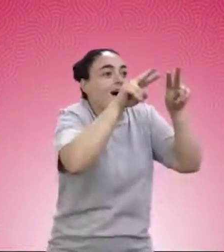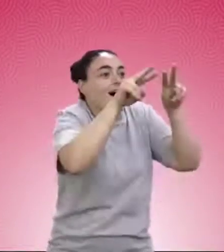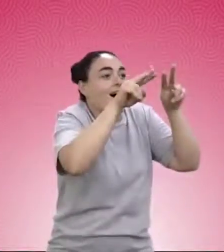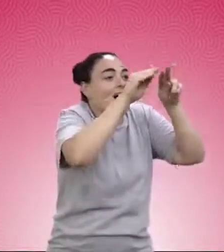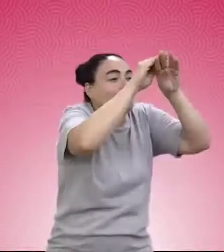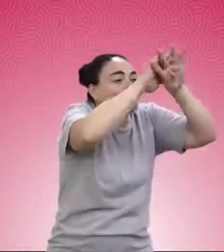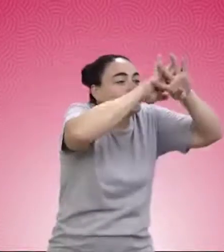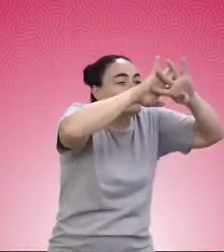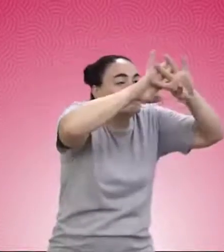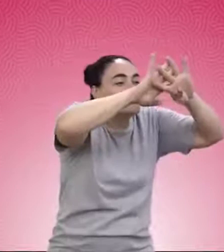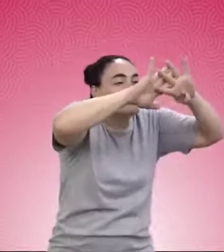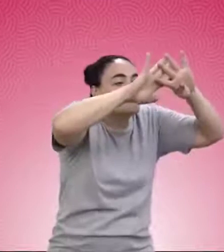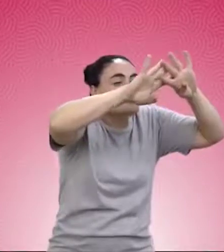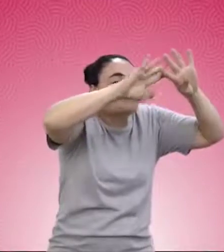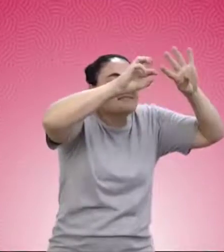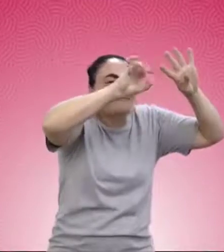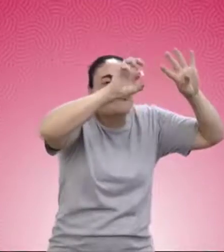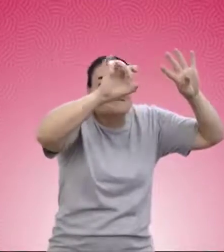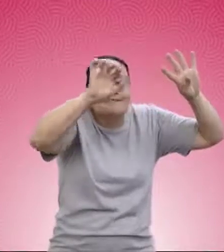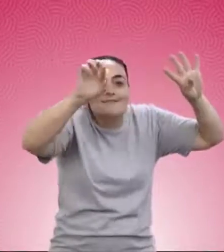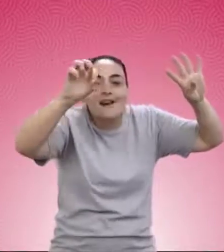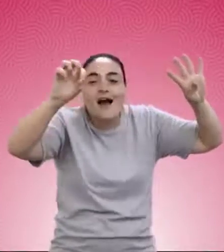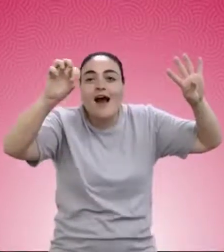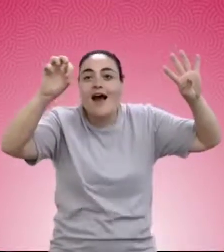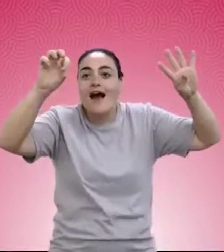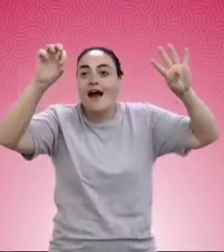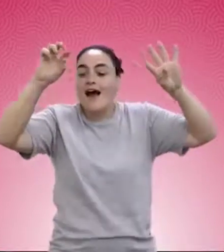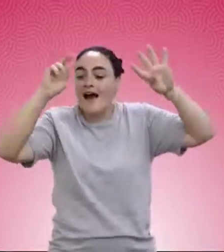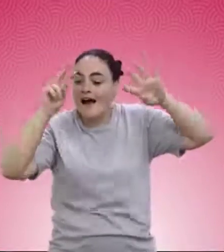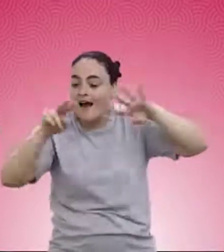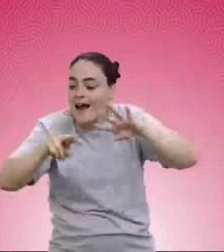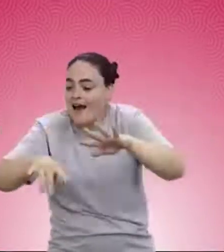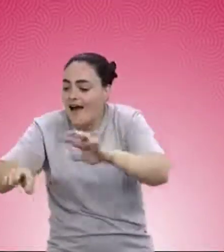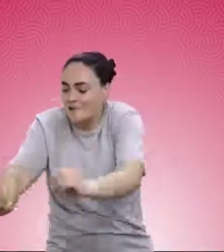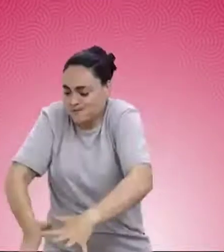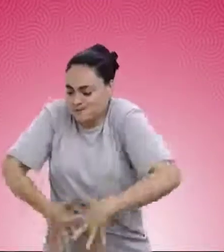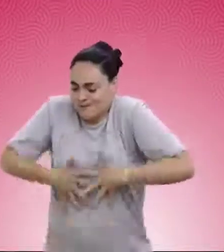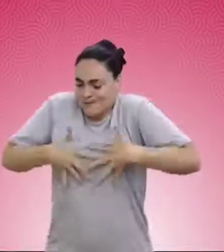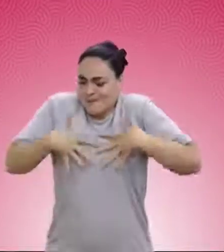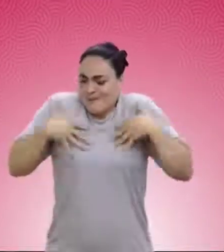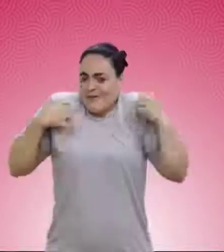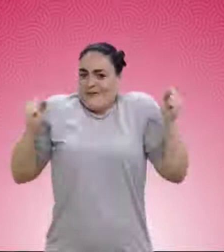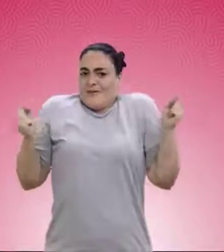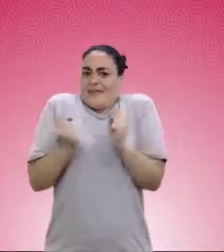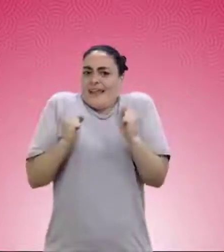belleza que había. ¿Qué es una telaraña? ¿Y esto? El agua. ¡Uy! ¡Qué frío que está el agua!